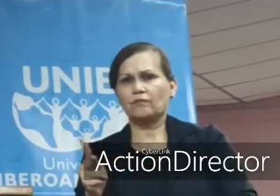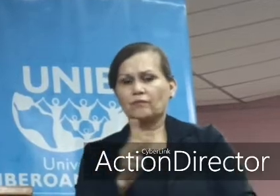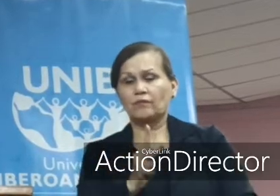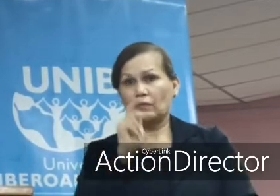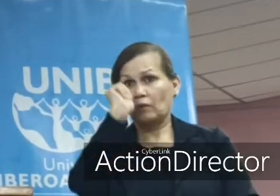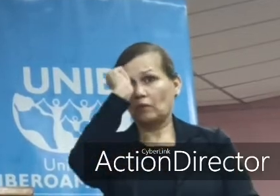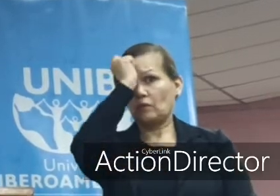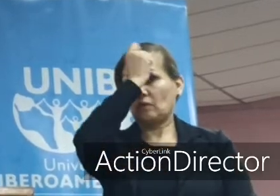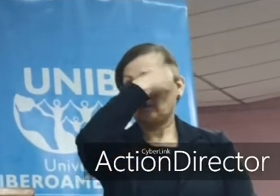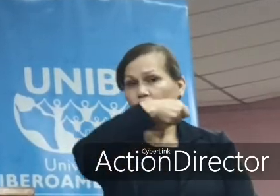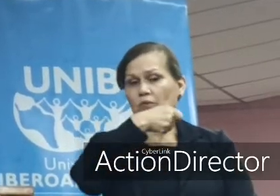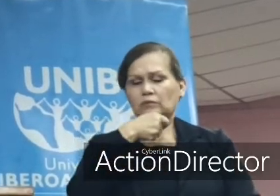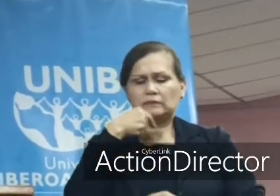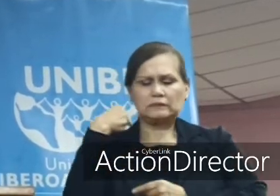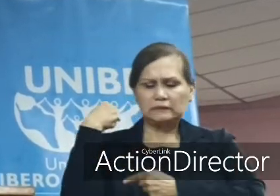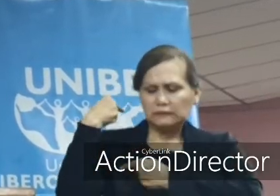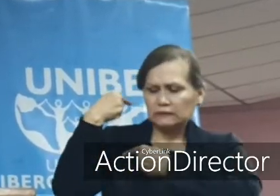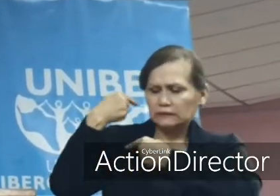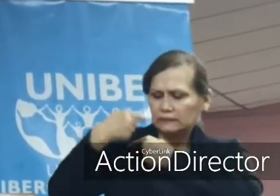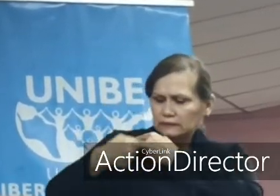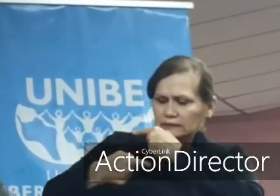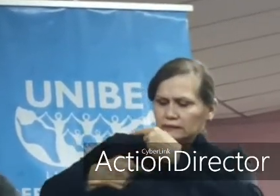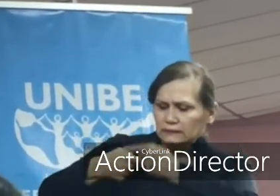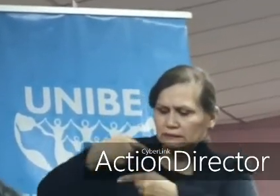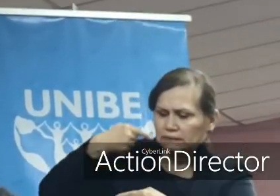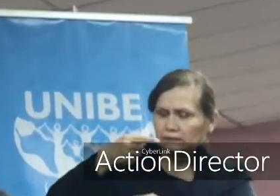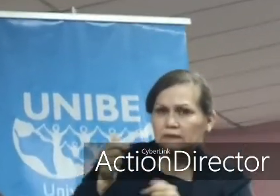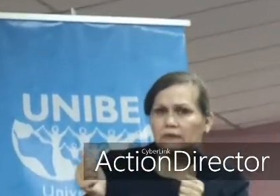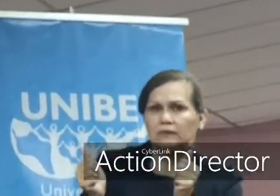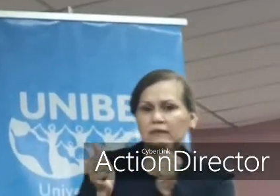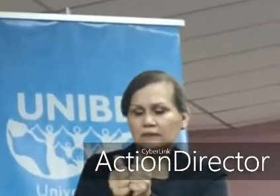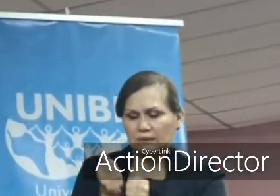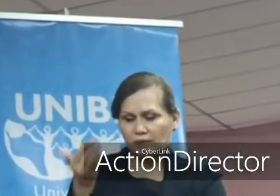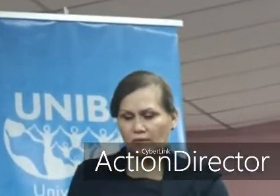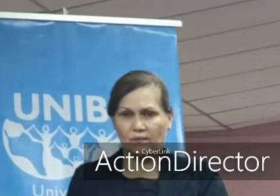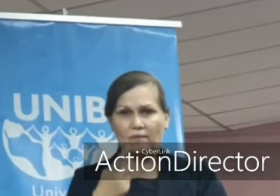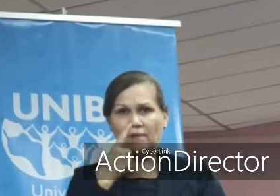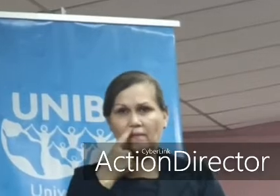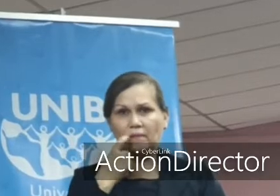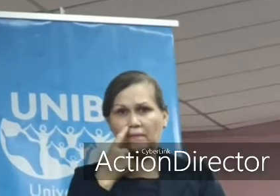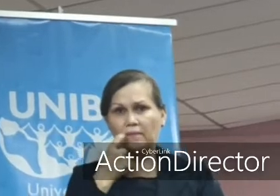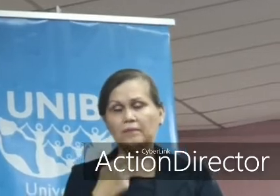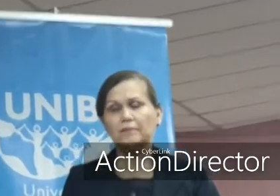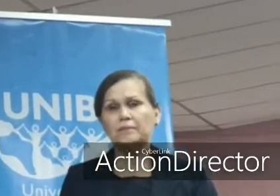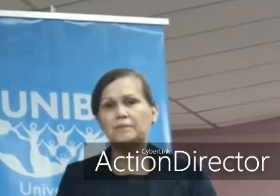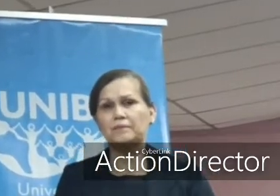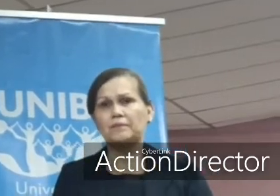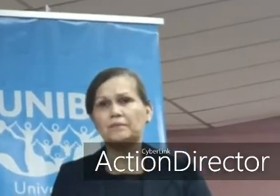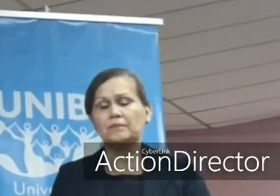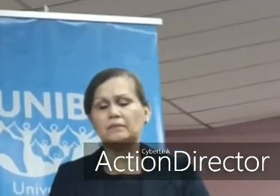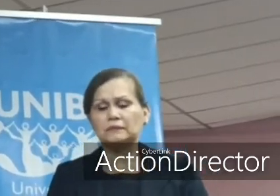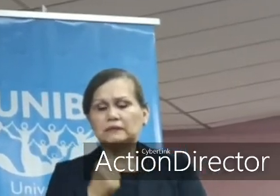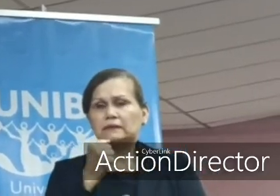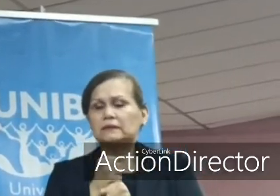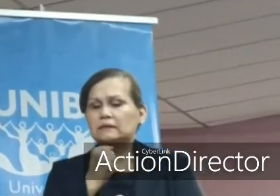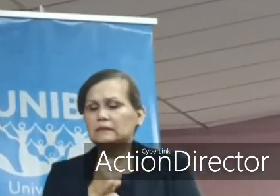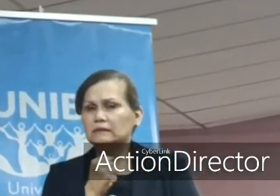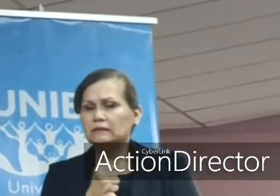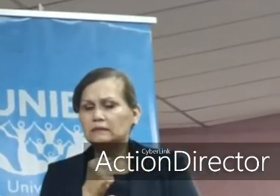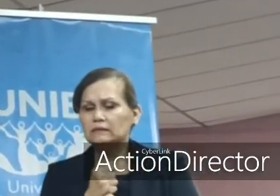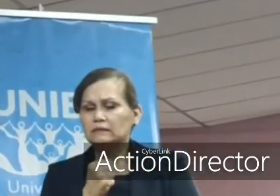maestro de universidades, generaciones formadas de las manos don Clarito Rojas. Y en su trabajo